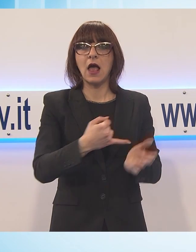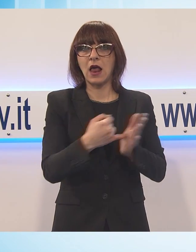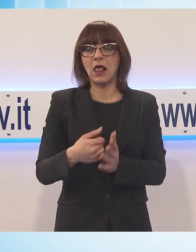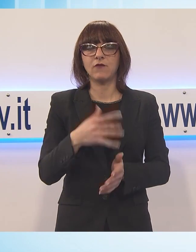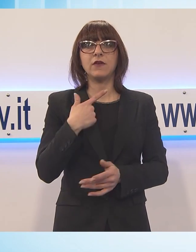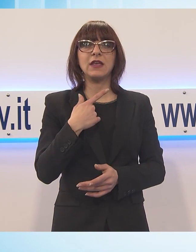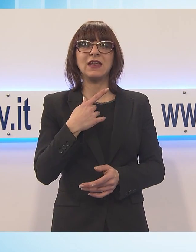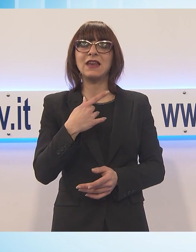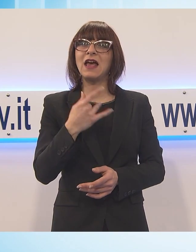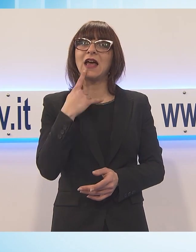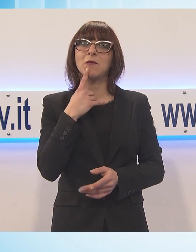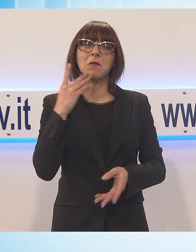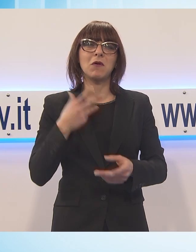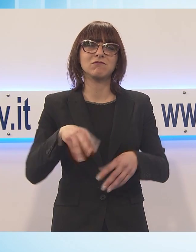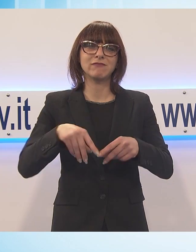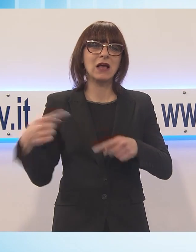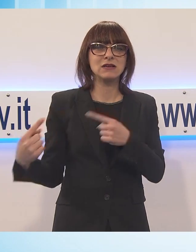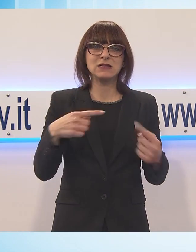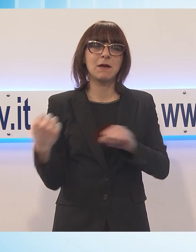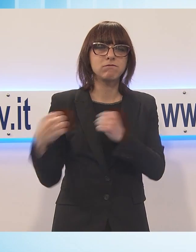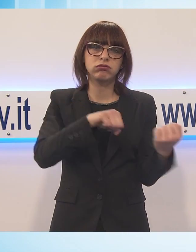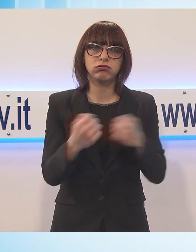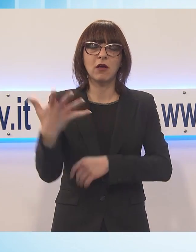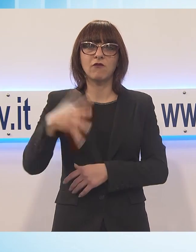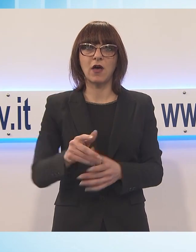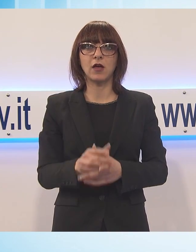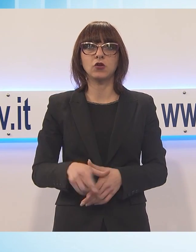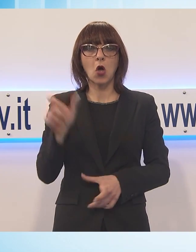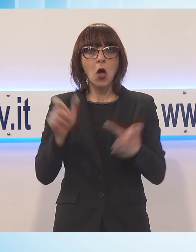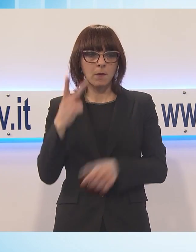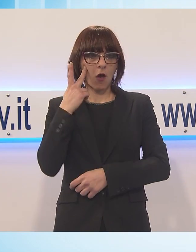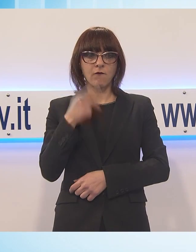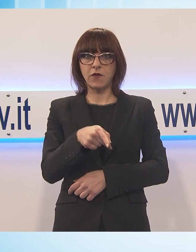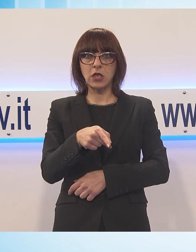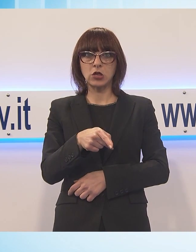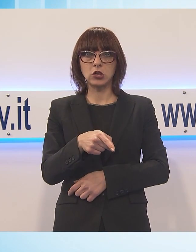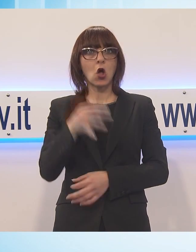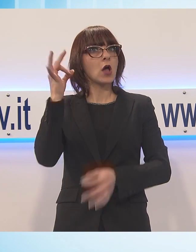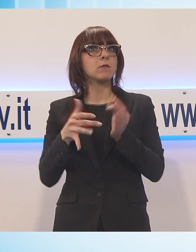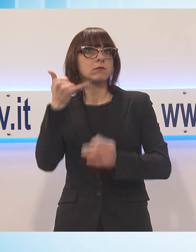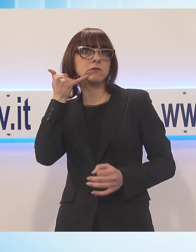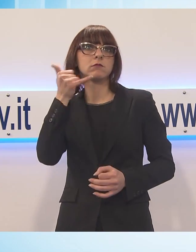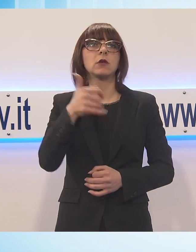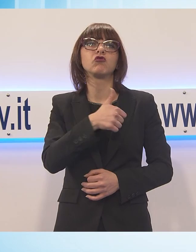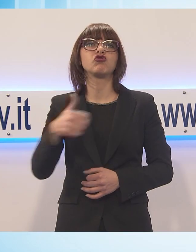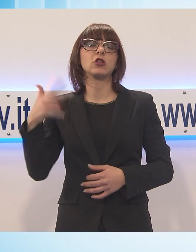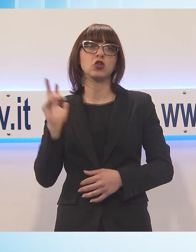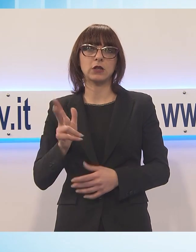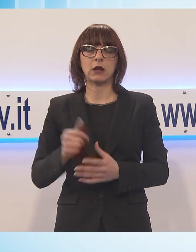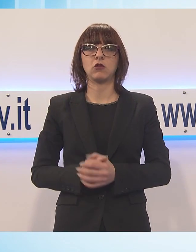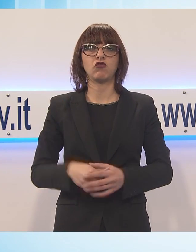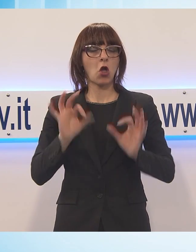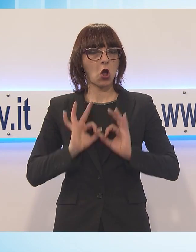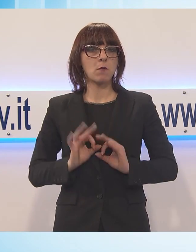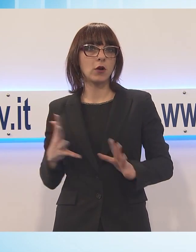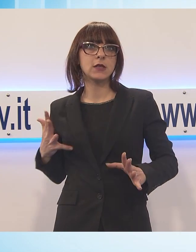picchiarla. Per fortuna la scena come dicevamo è stata notata da alcuni cittadini che hanno subito chiamato il 113. In pochi istanti